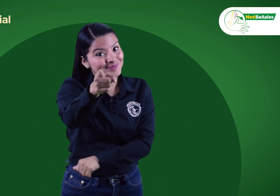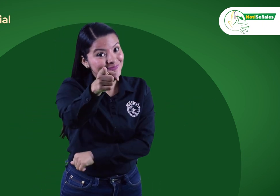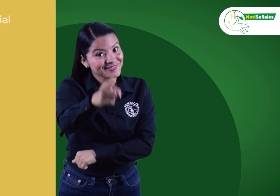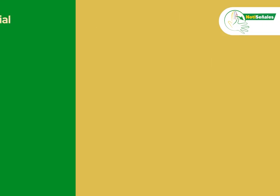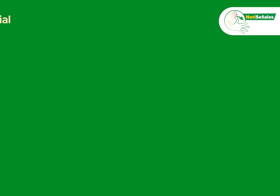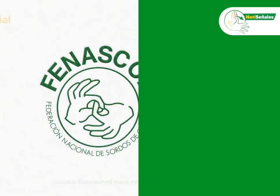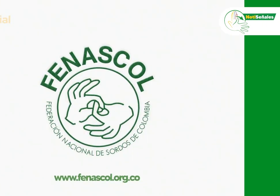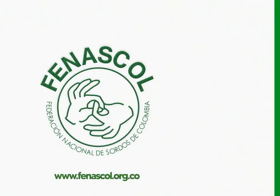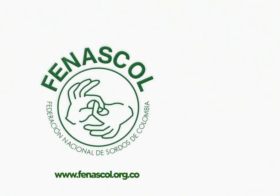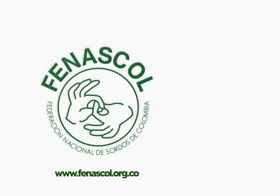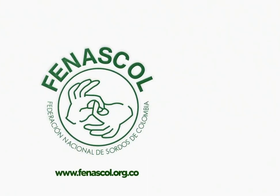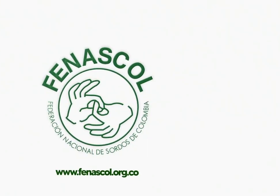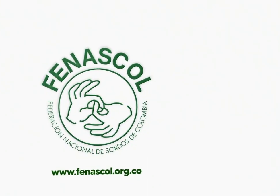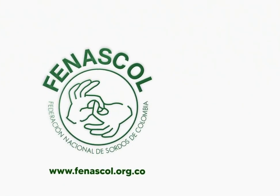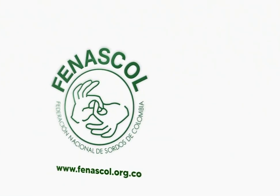Sentidas de Sentidas Sépecñas, Kur Suscríb lata